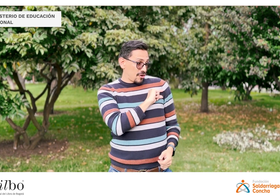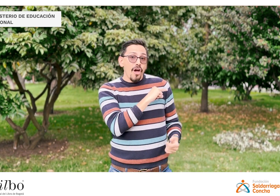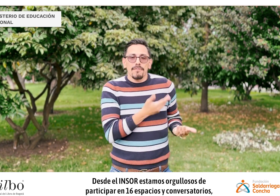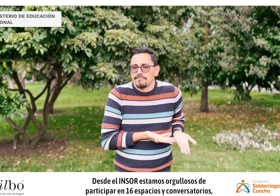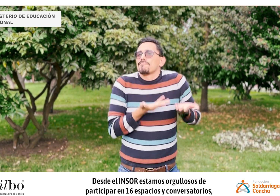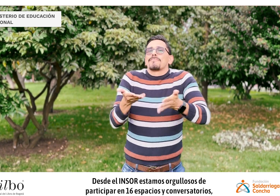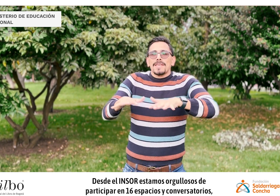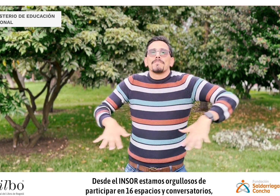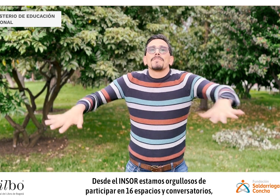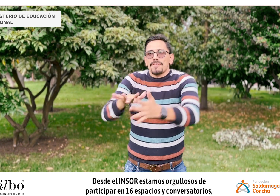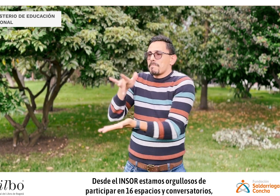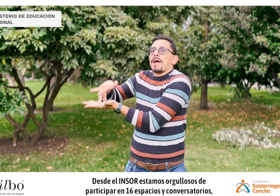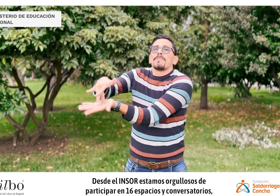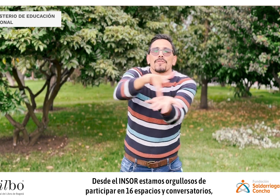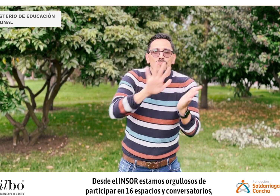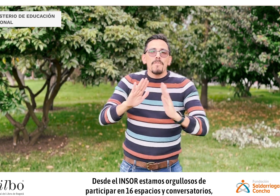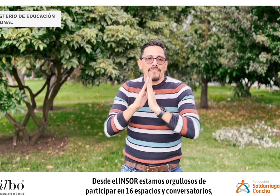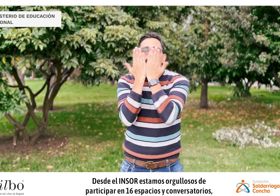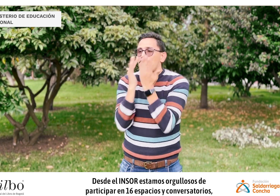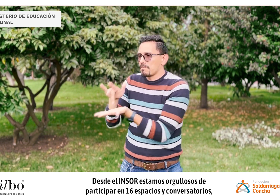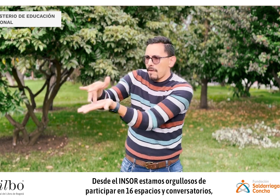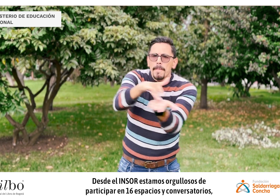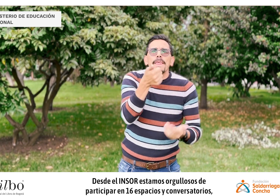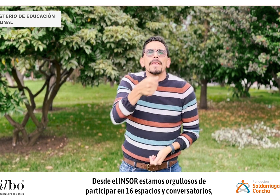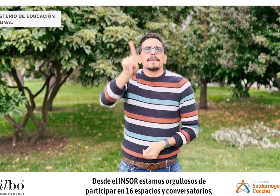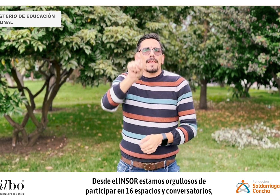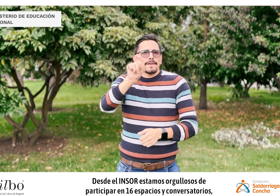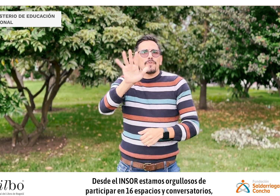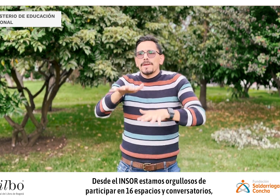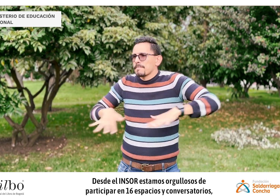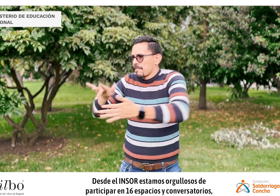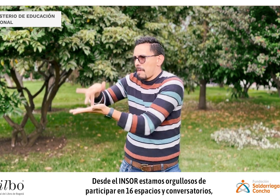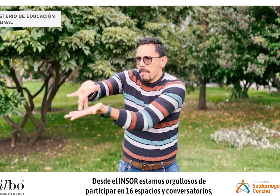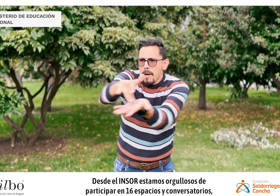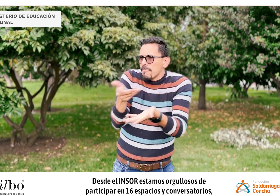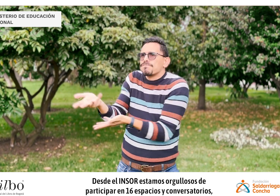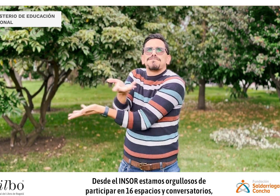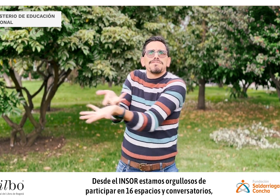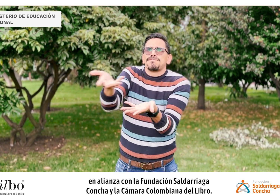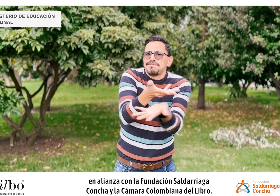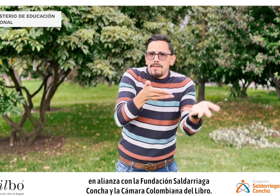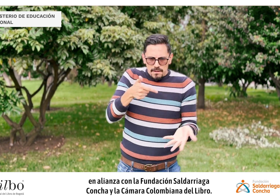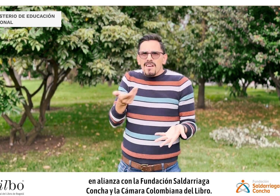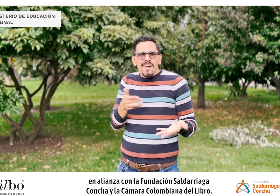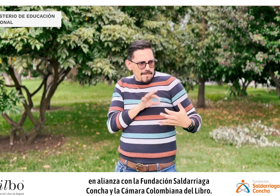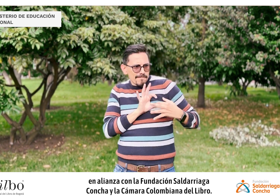Desde el INSOR, estamos orgullosos de participar en 16 espacios y conversatorios en alianza con la